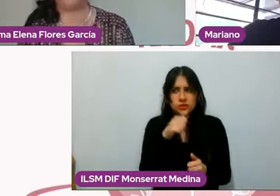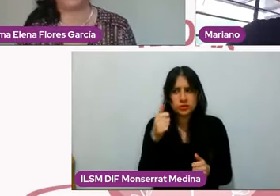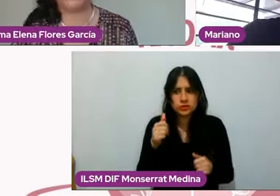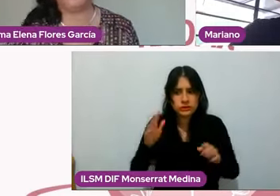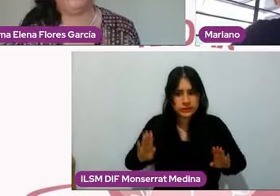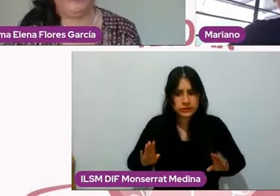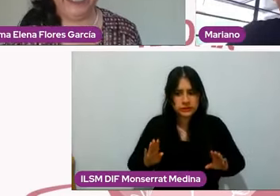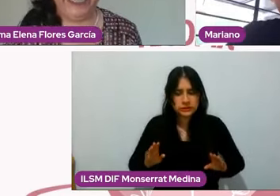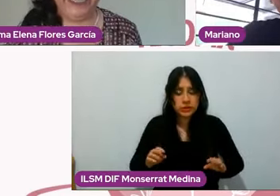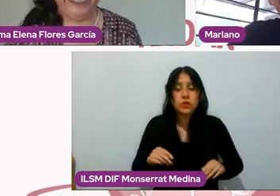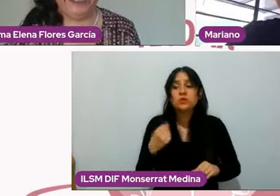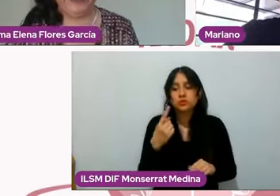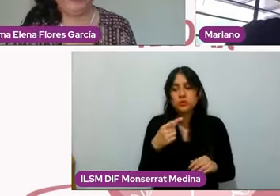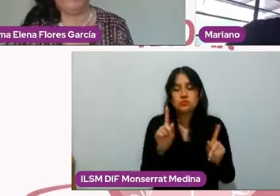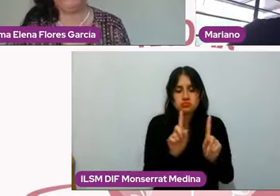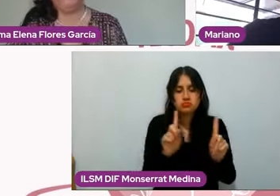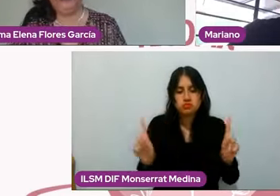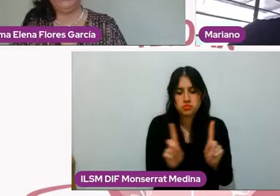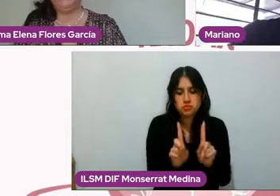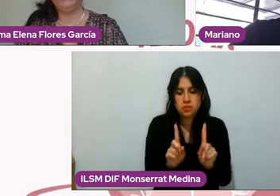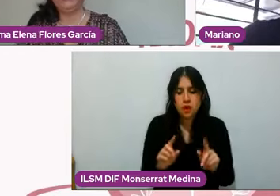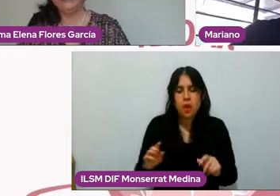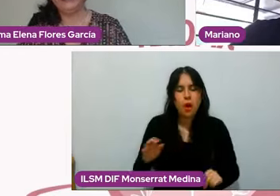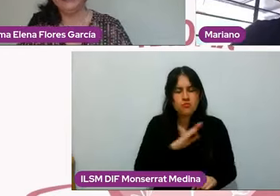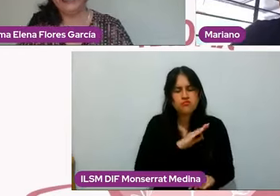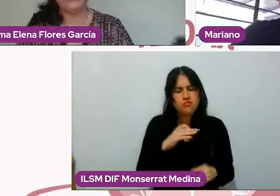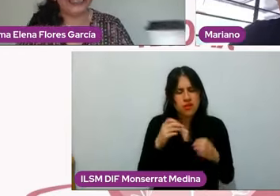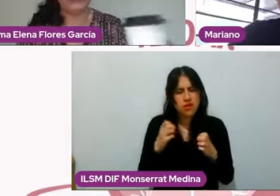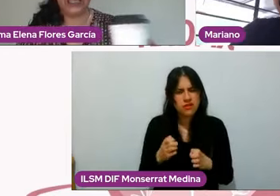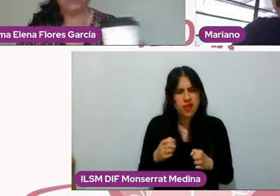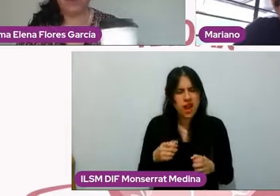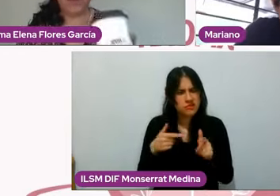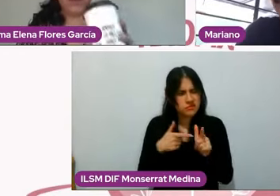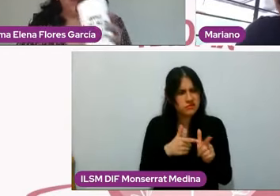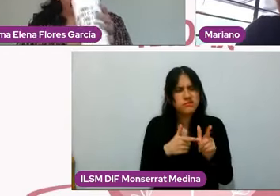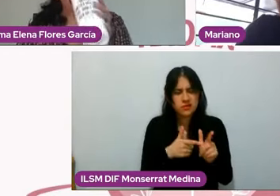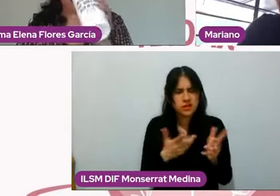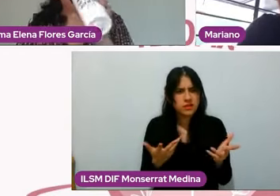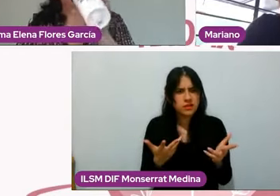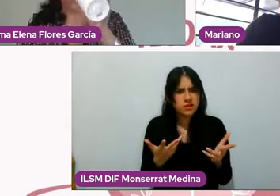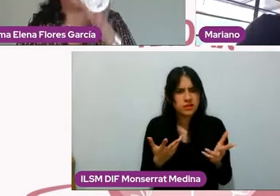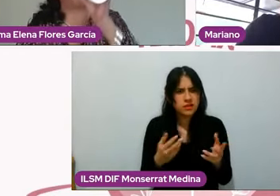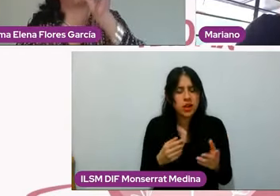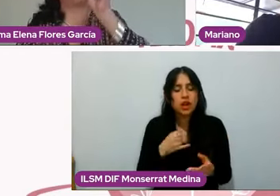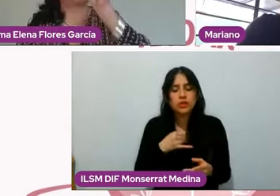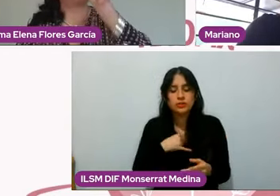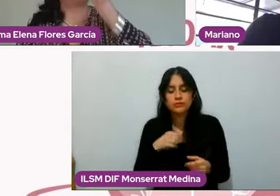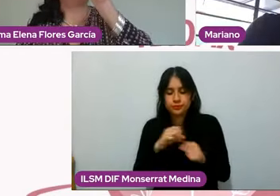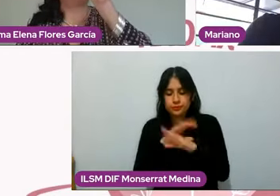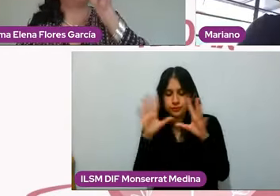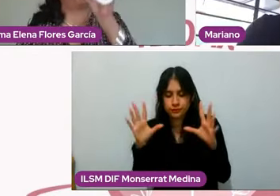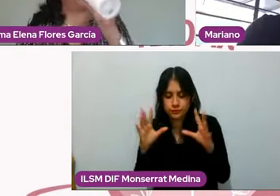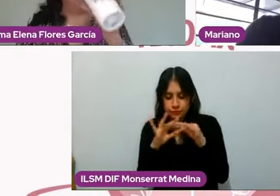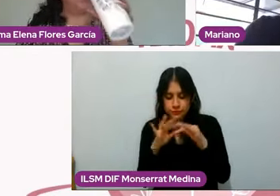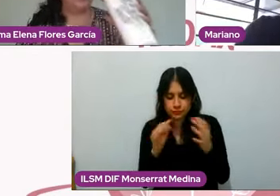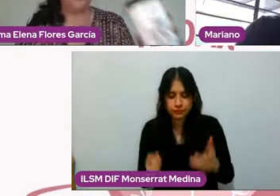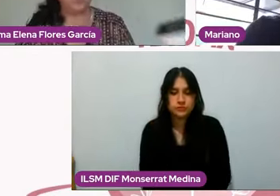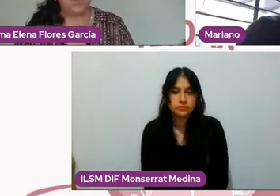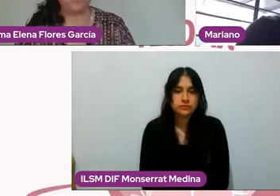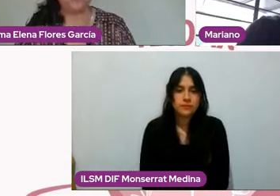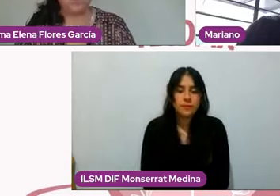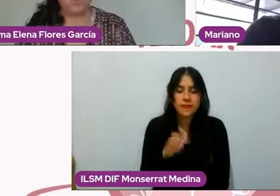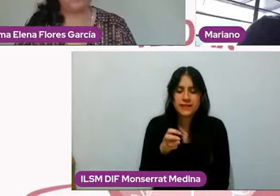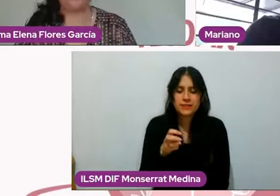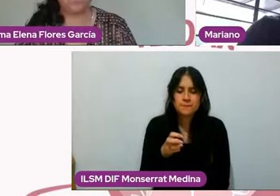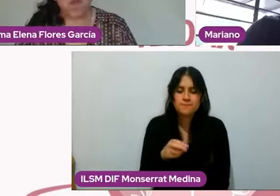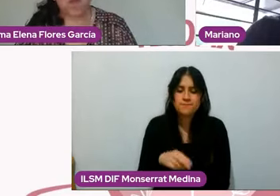qué preguntón, ¿verdad? A ver, y aquí, y aquí quiero ser muy claro. Estas son cosas que dependen enteramente del